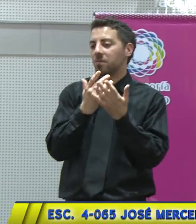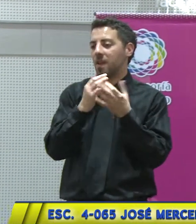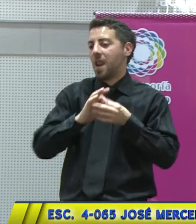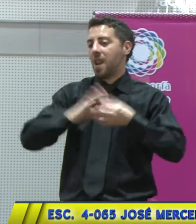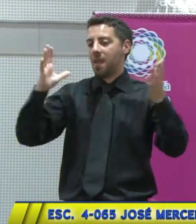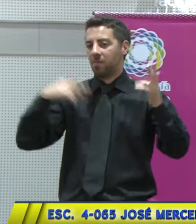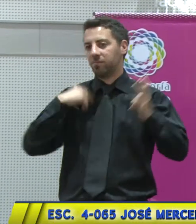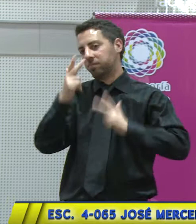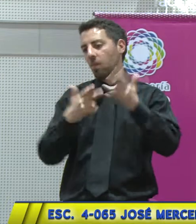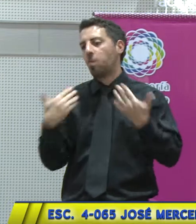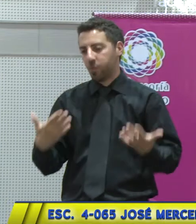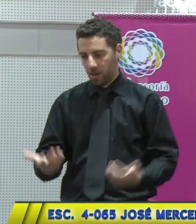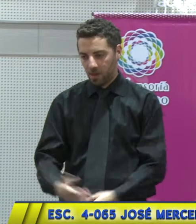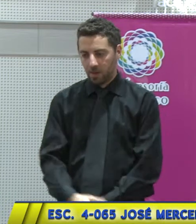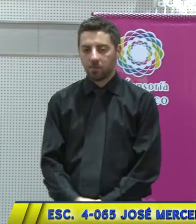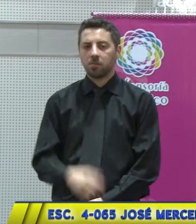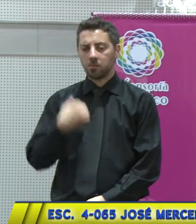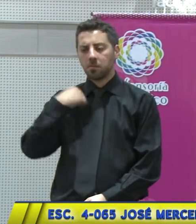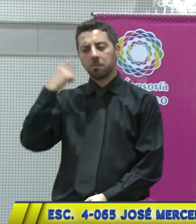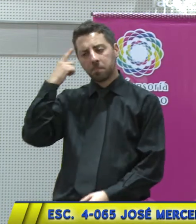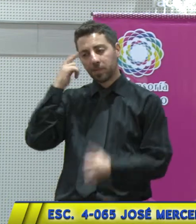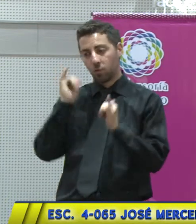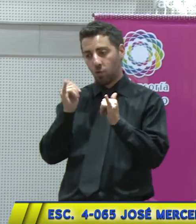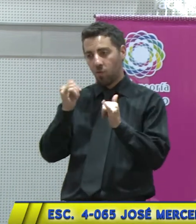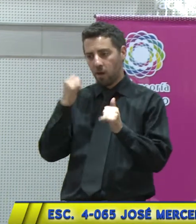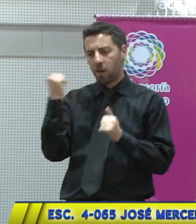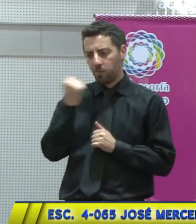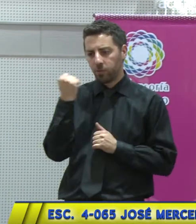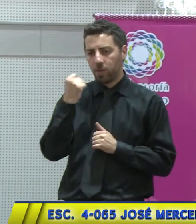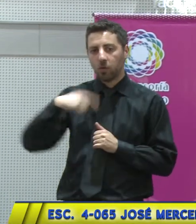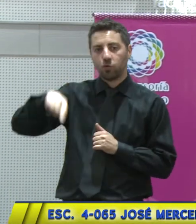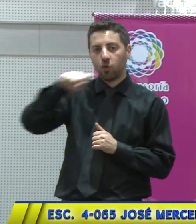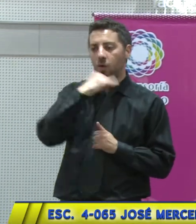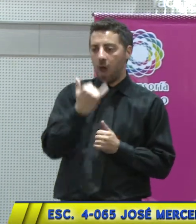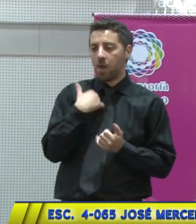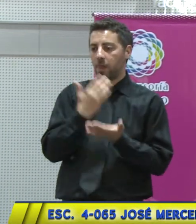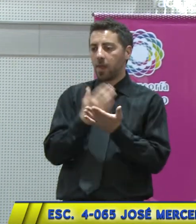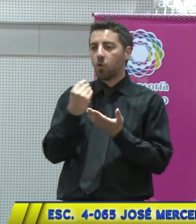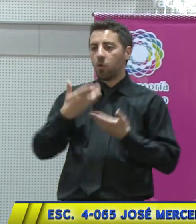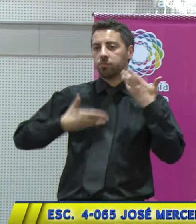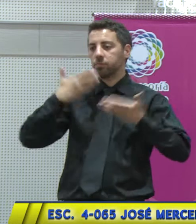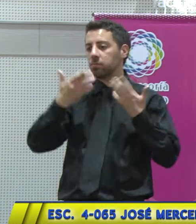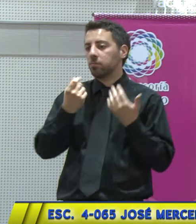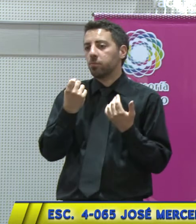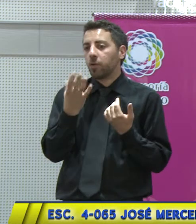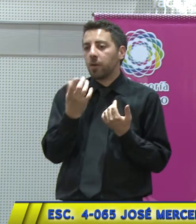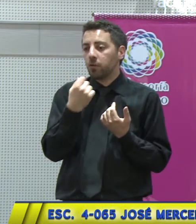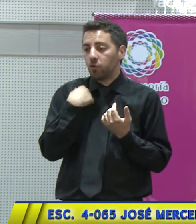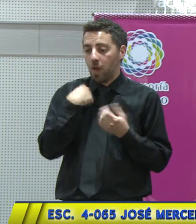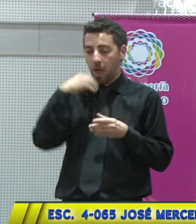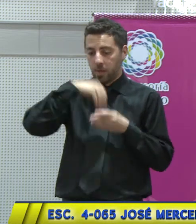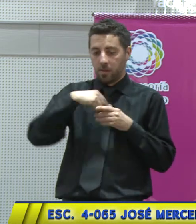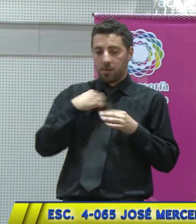Consideramos importante que los jóvenes tengamos un espacio donde ejercer nuestro derecho, ya que bien nosotros no tenemos una radio,